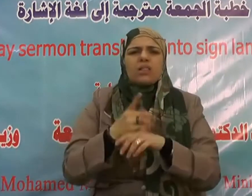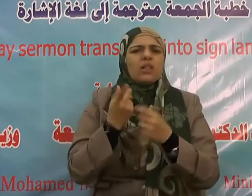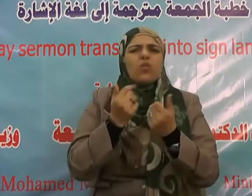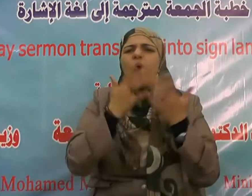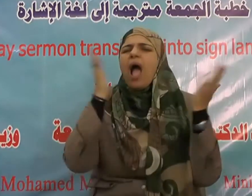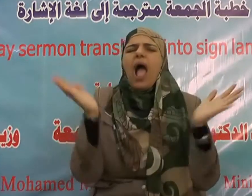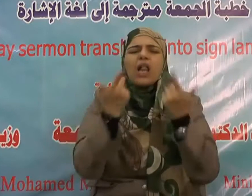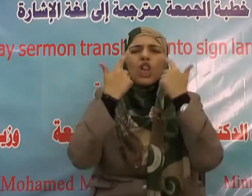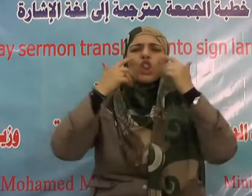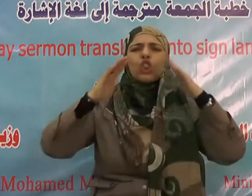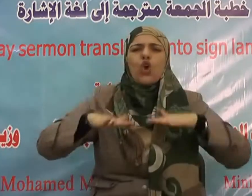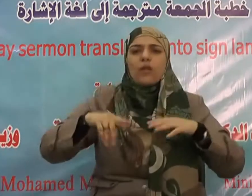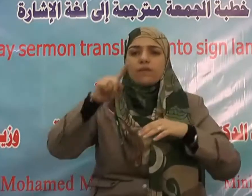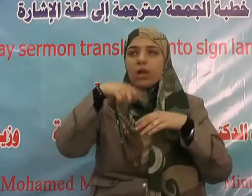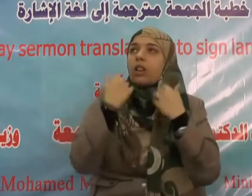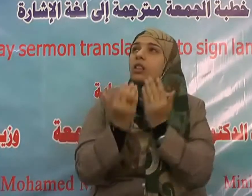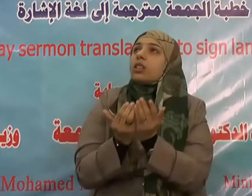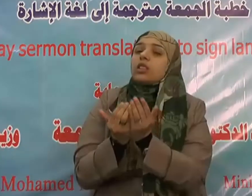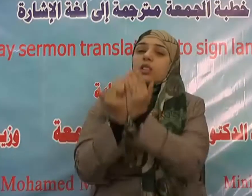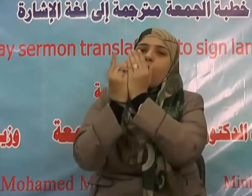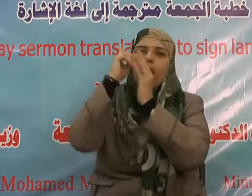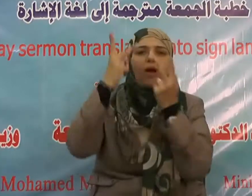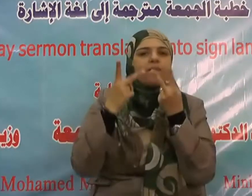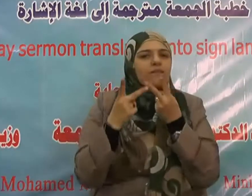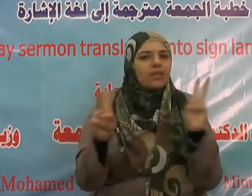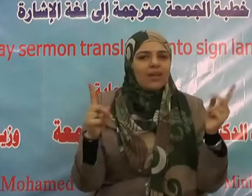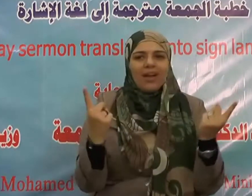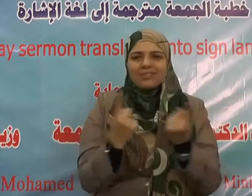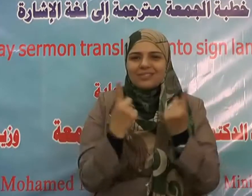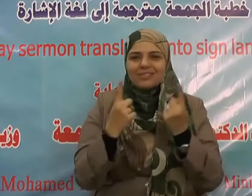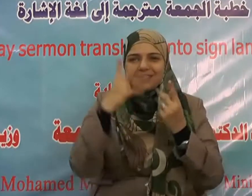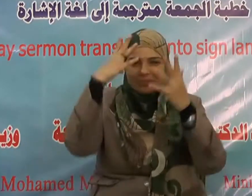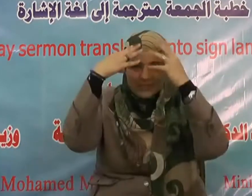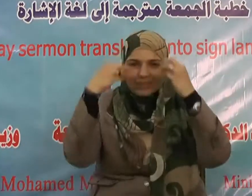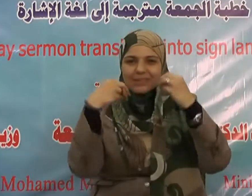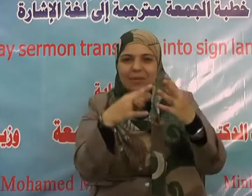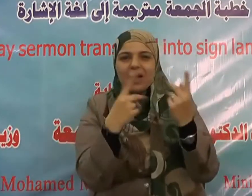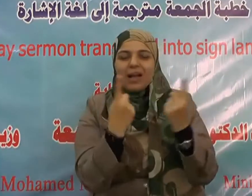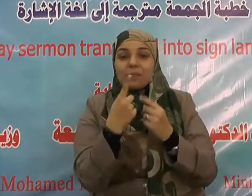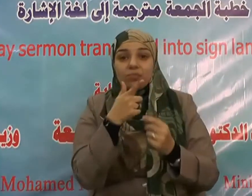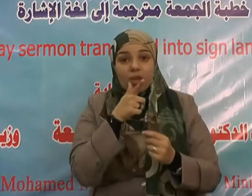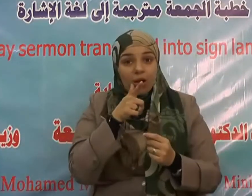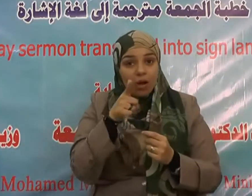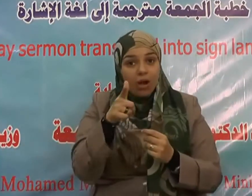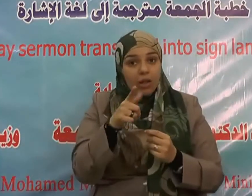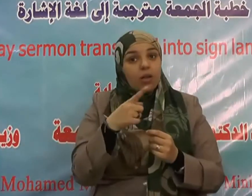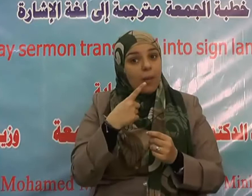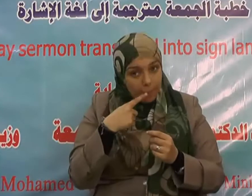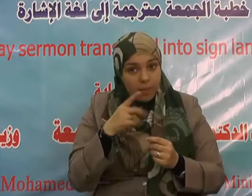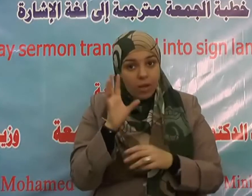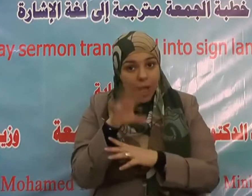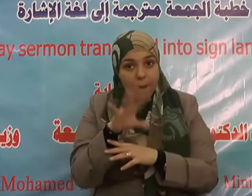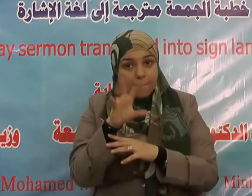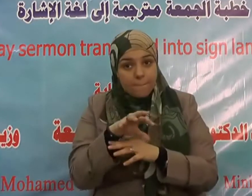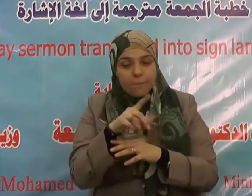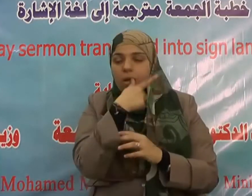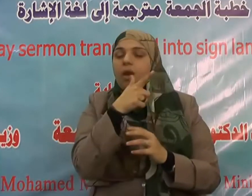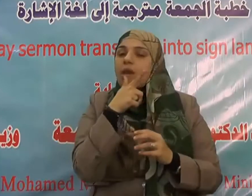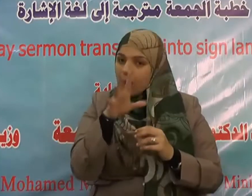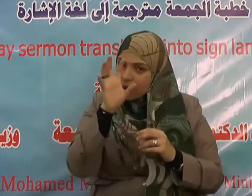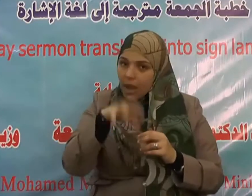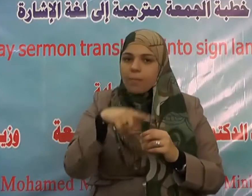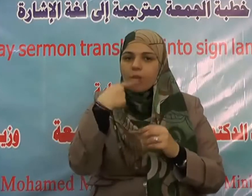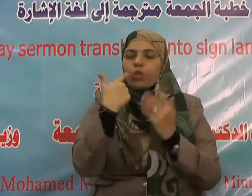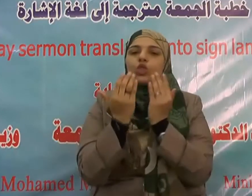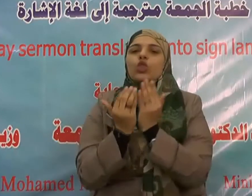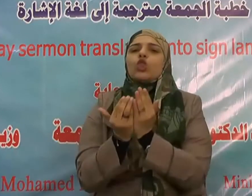وذلك للمؤمنين عامة أقول قولي هذا وأستغفر الله لي